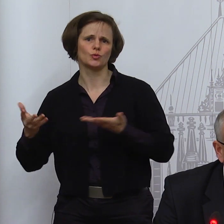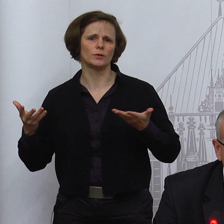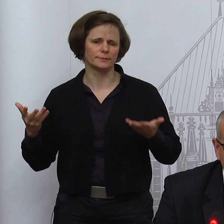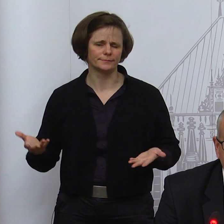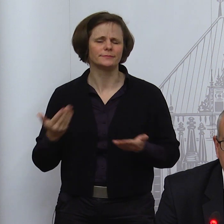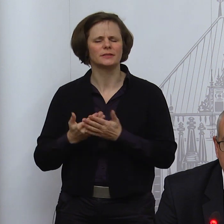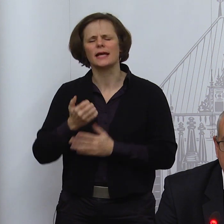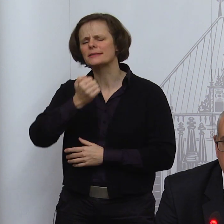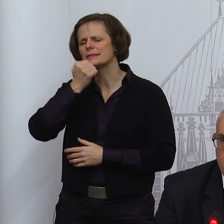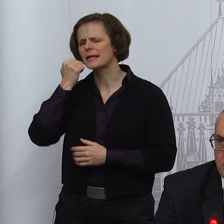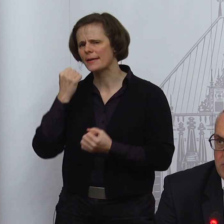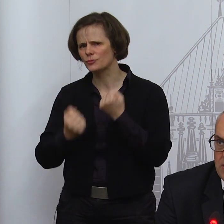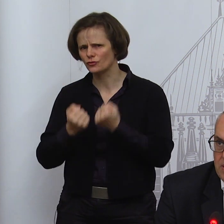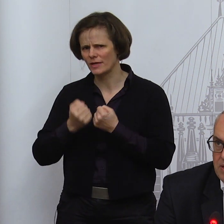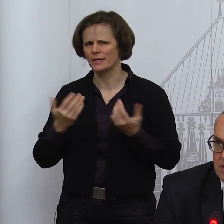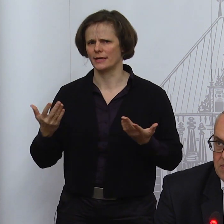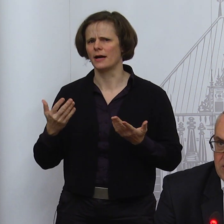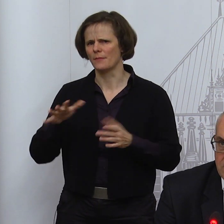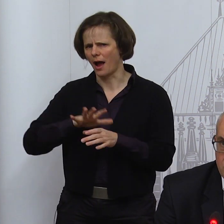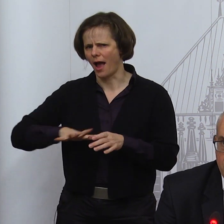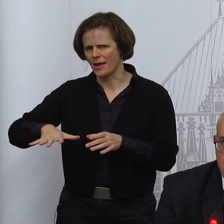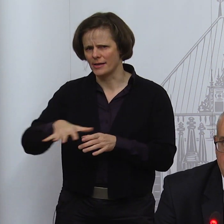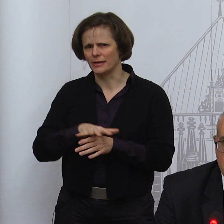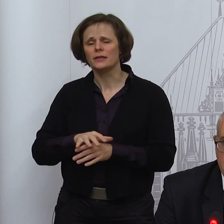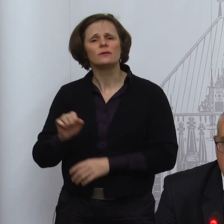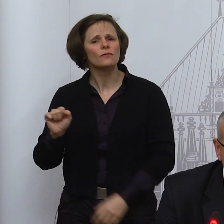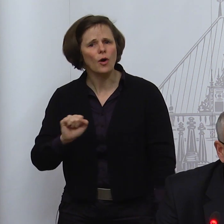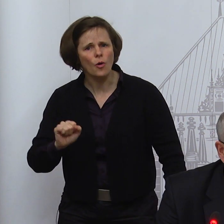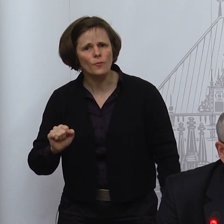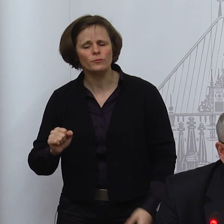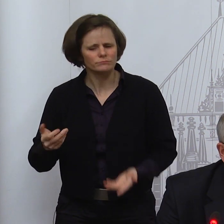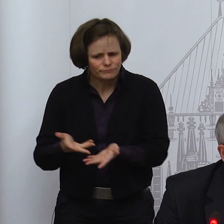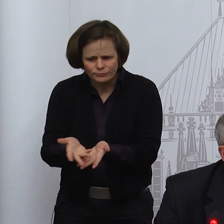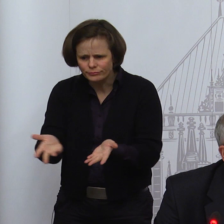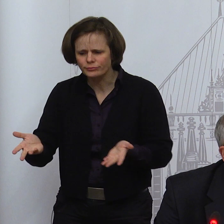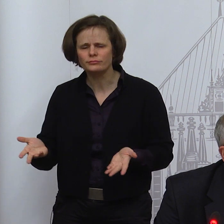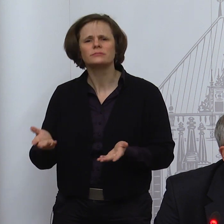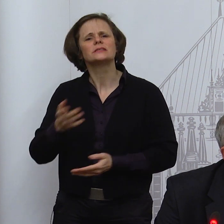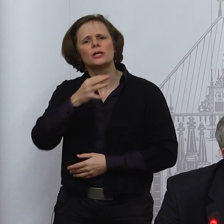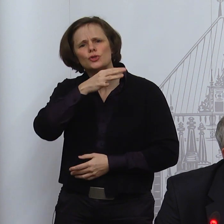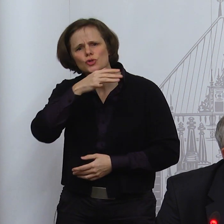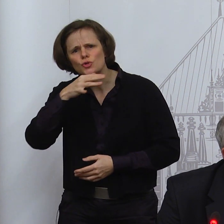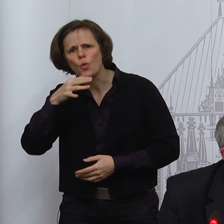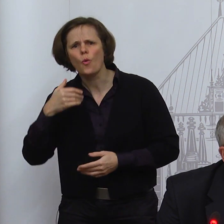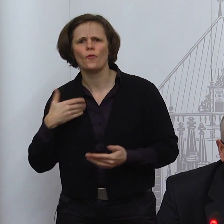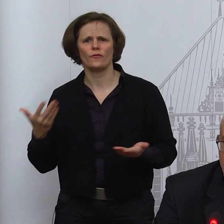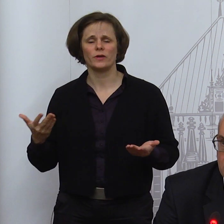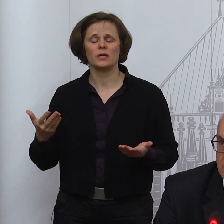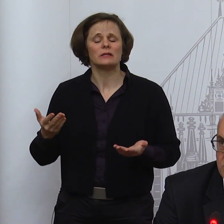umstrittener Bereich. Warum? Weil es so viele absolut berechtigte Interessen,